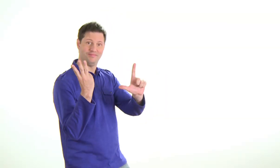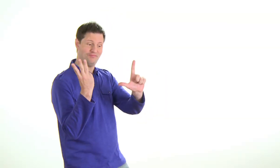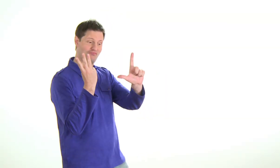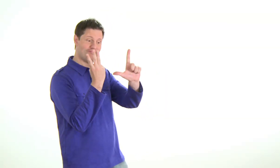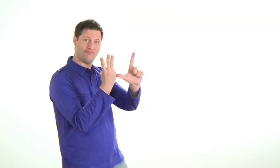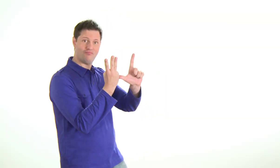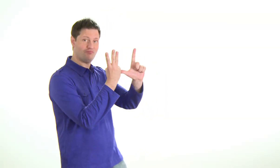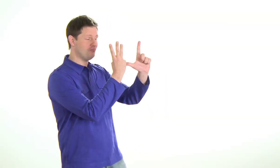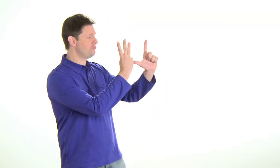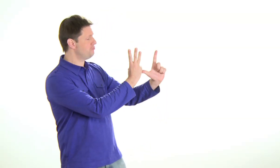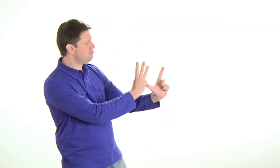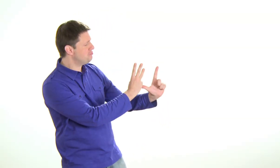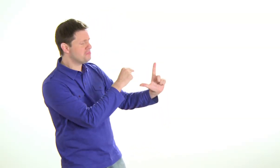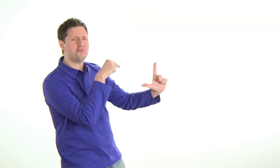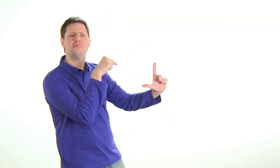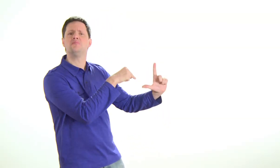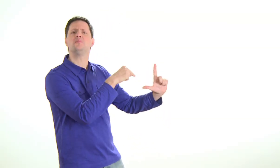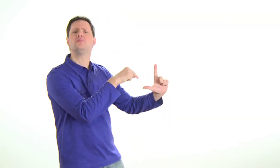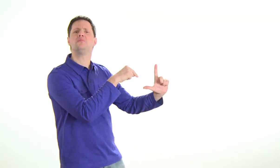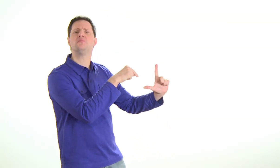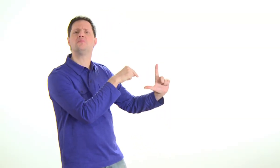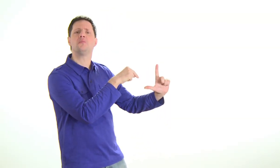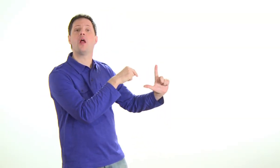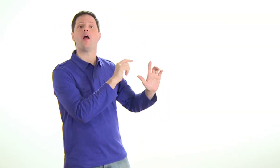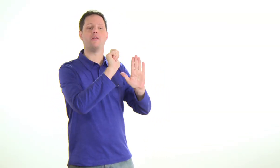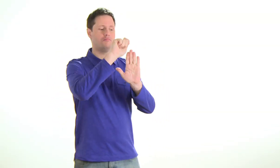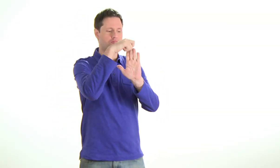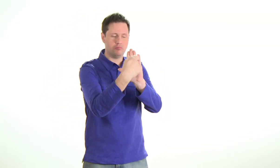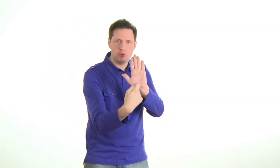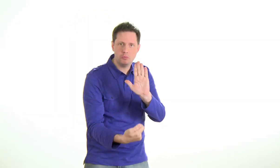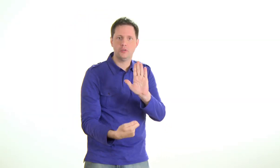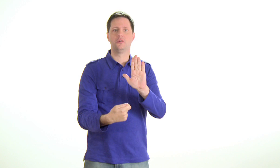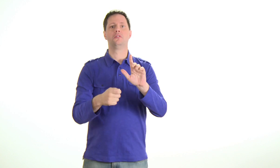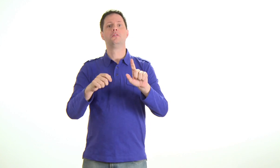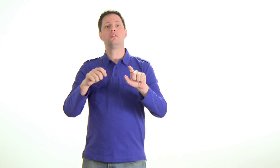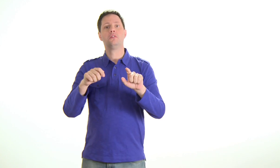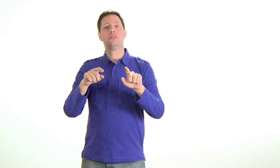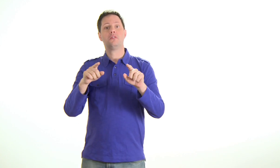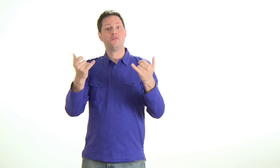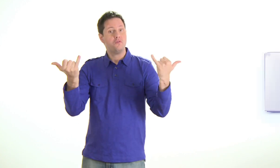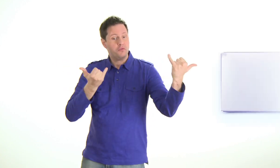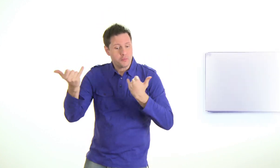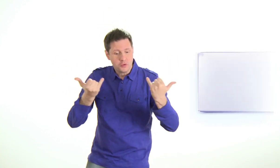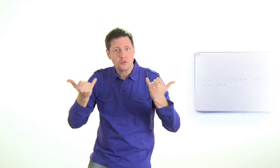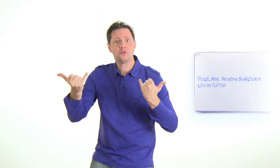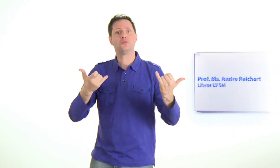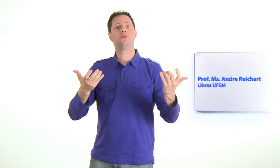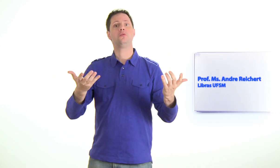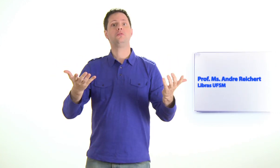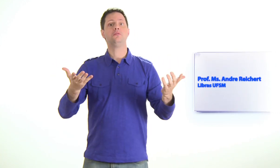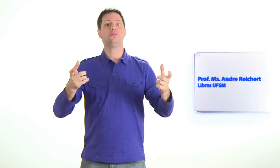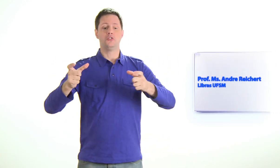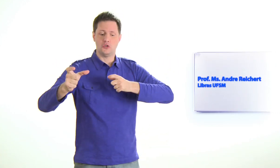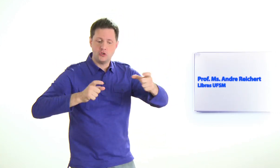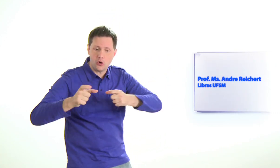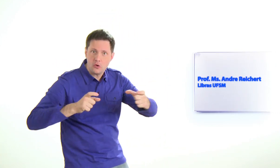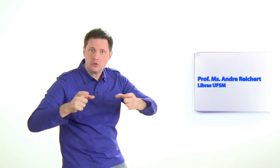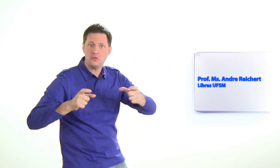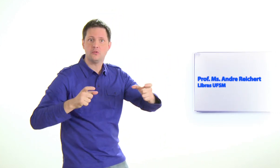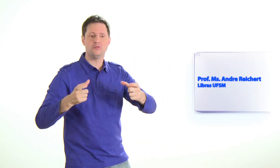O programa Librastri ensina vocabulário, dá informações e também tem jogos interativos.